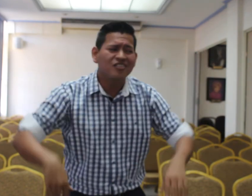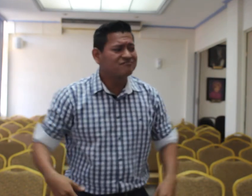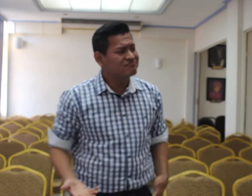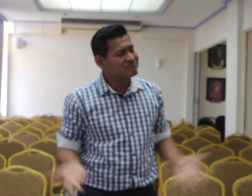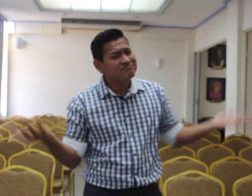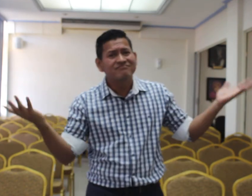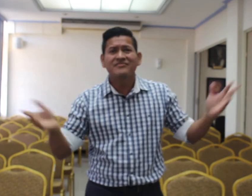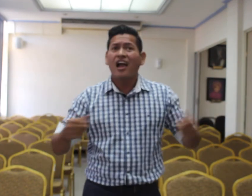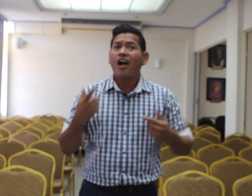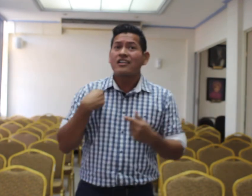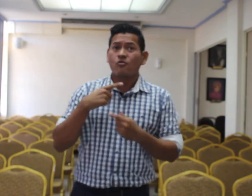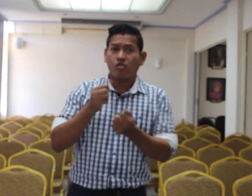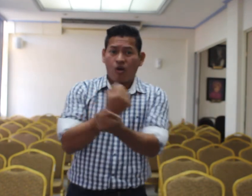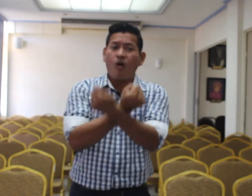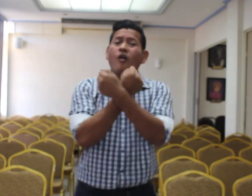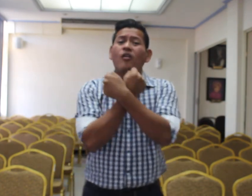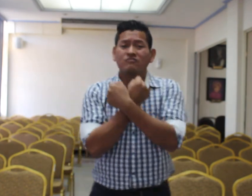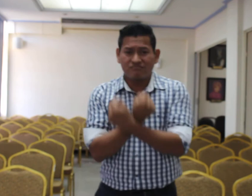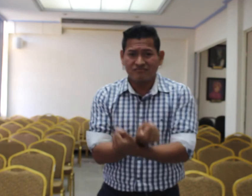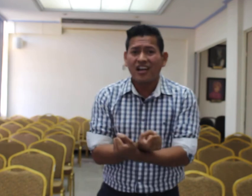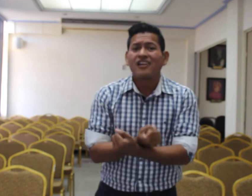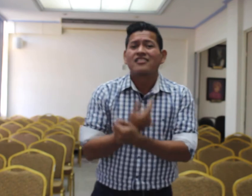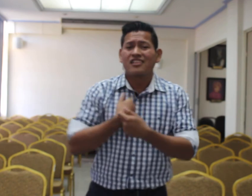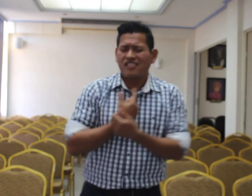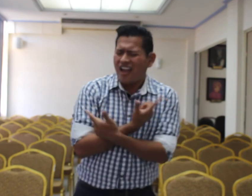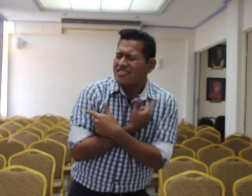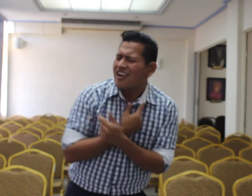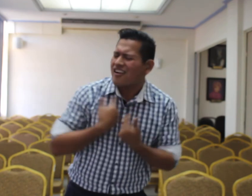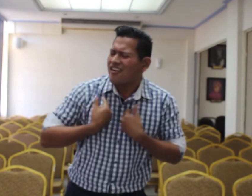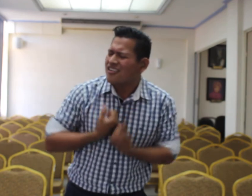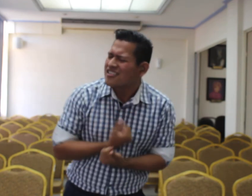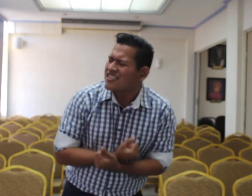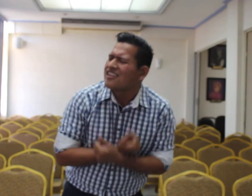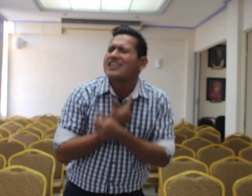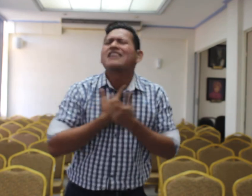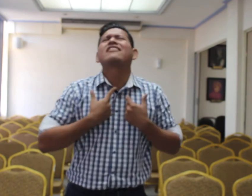De tu prisión, por fin ya soy libre.